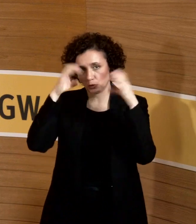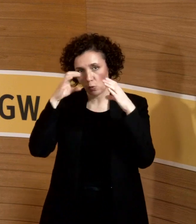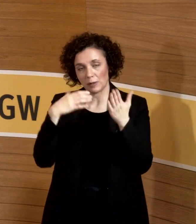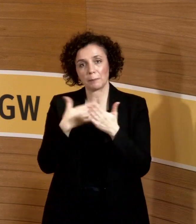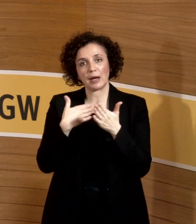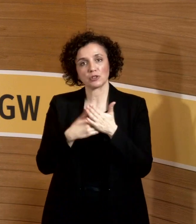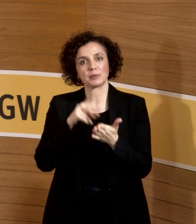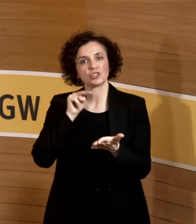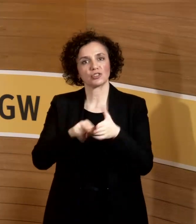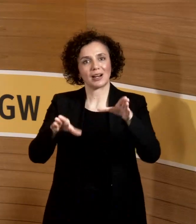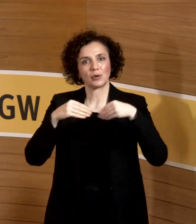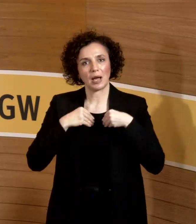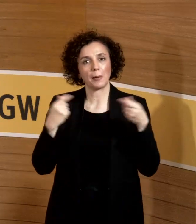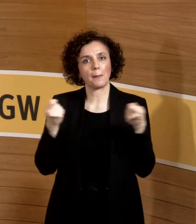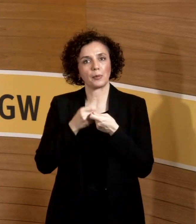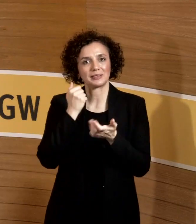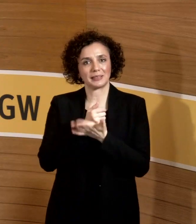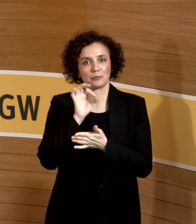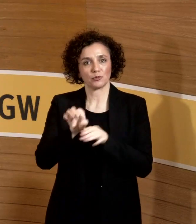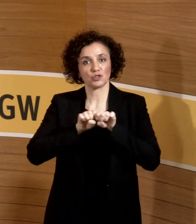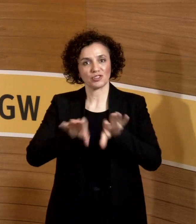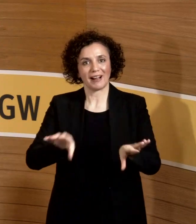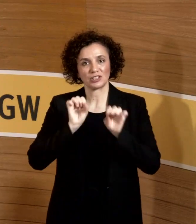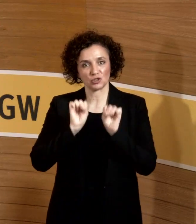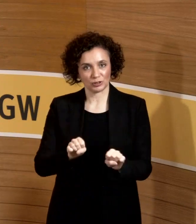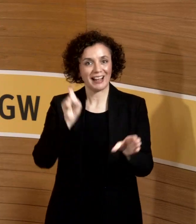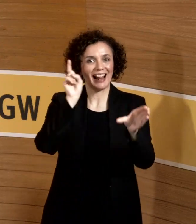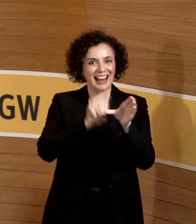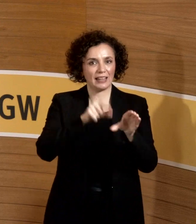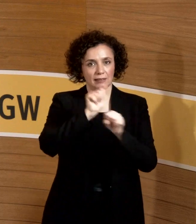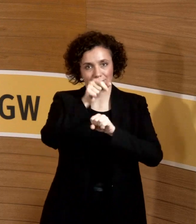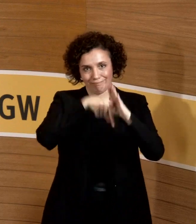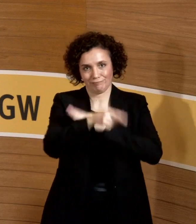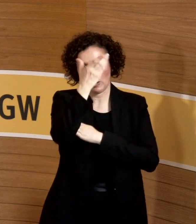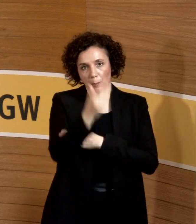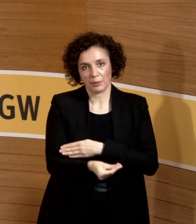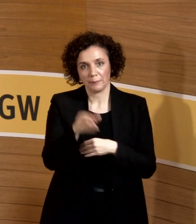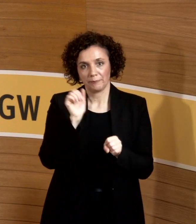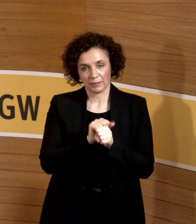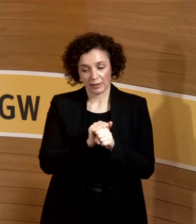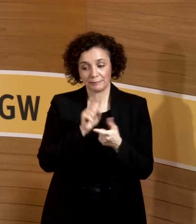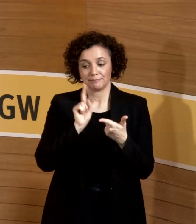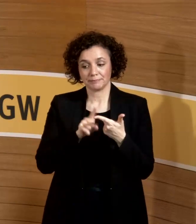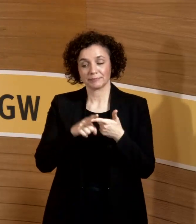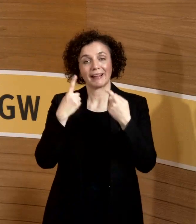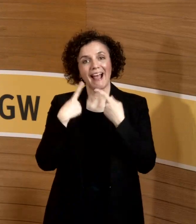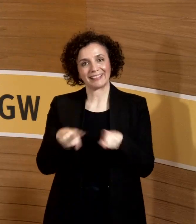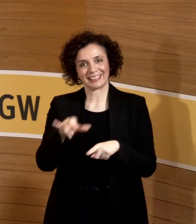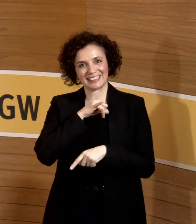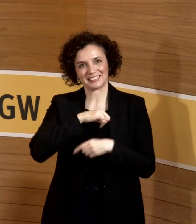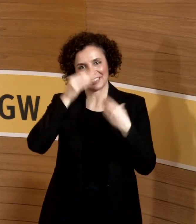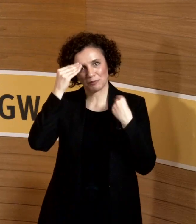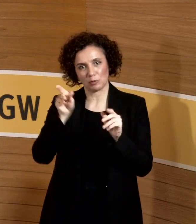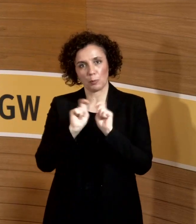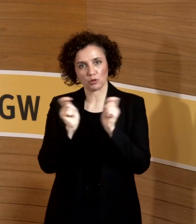Strahlenschutz finden Sie unter dem angegebenen Link. Und dann gibt es auch noch eine ganz interessante Informationsbroschüre für Schwangere,